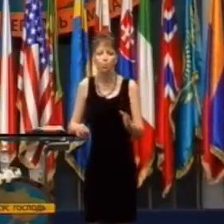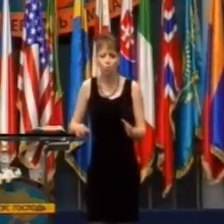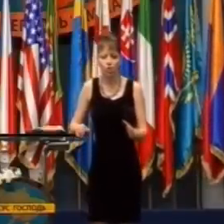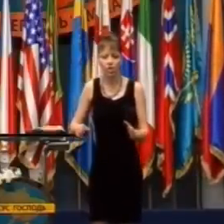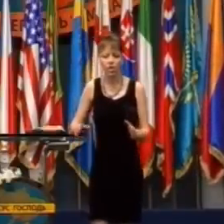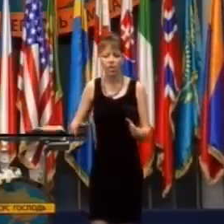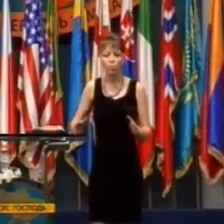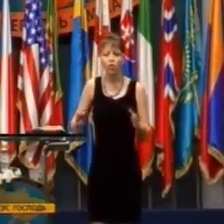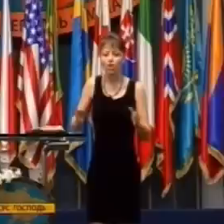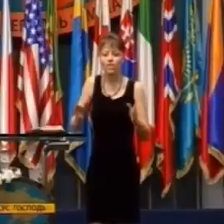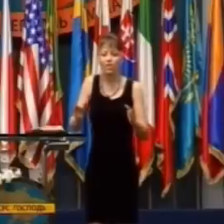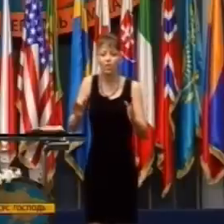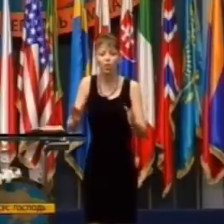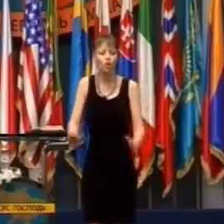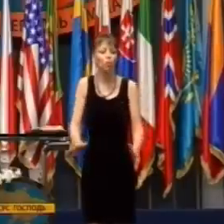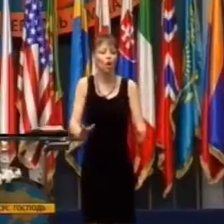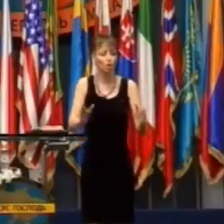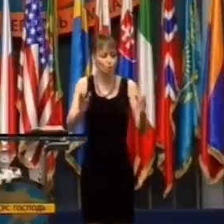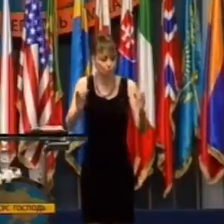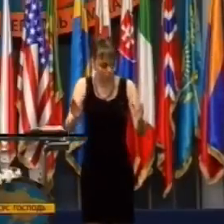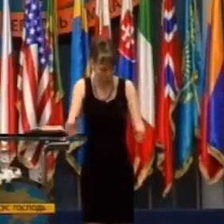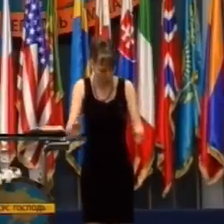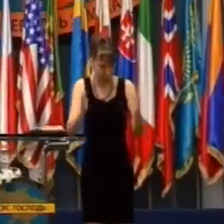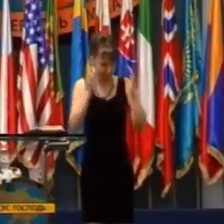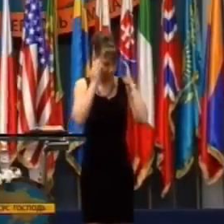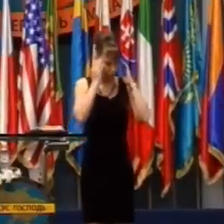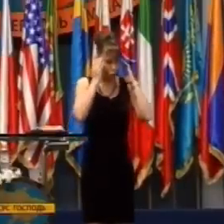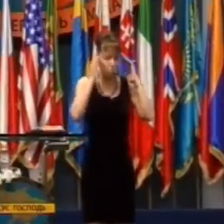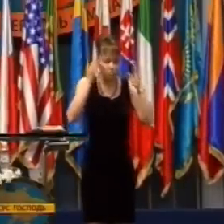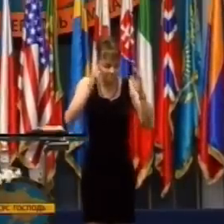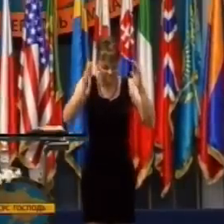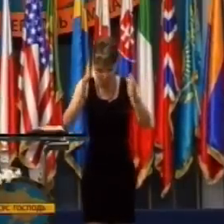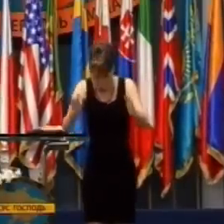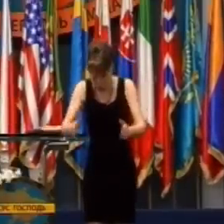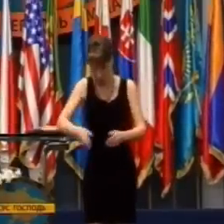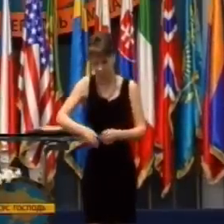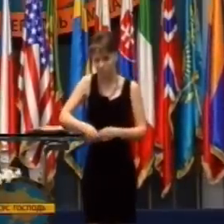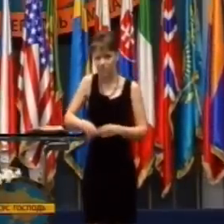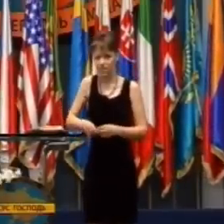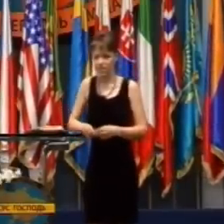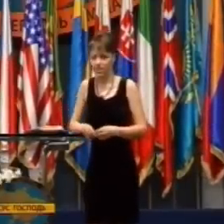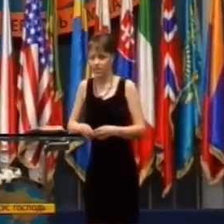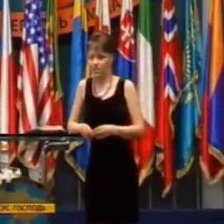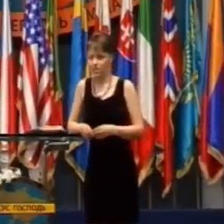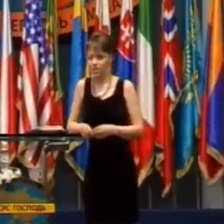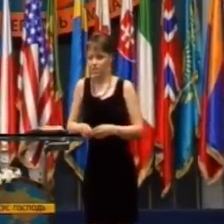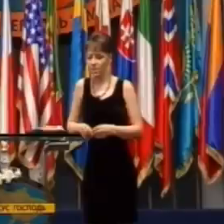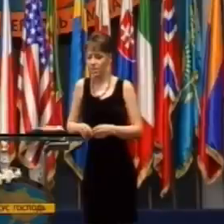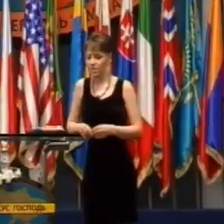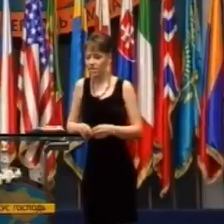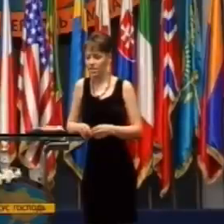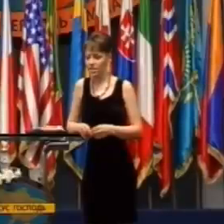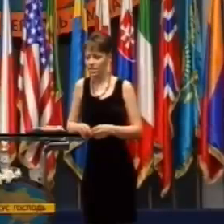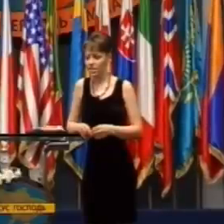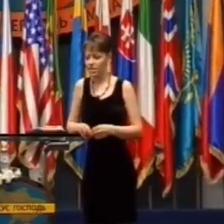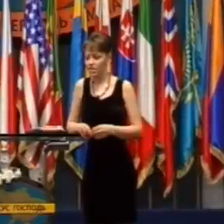Ak by Boh mohol robiť len to, o čo ho prosíte, alebo čo si myslíte, že by mohol,